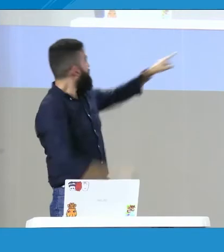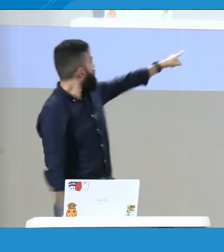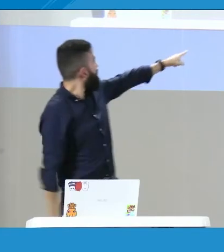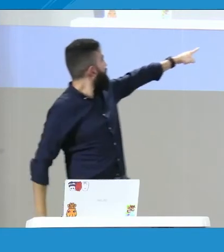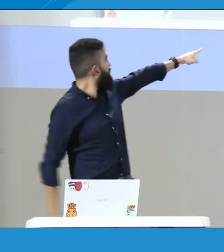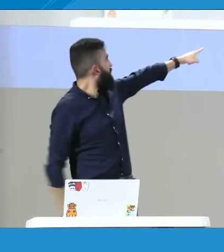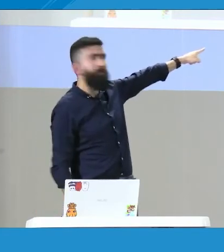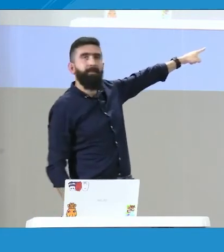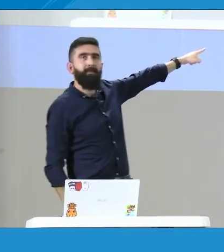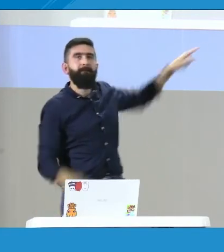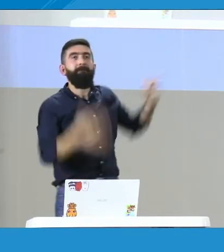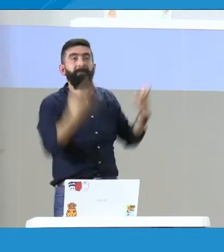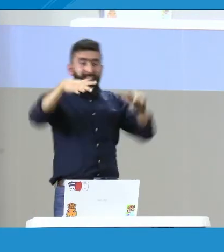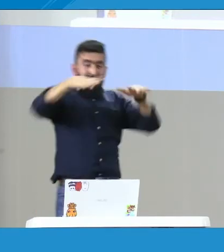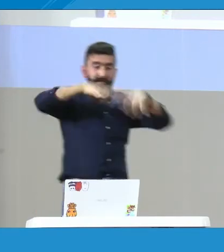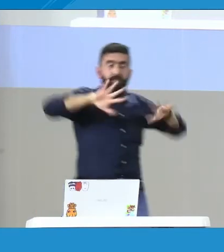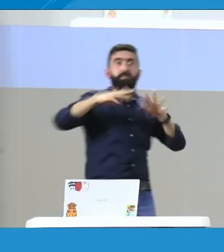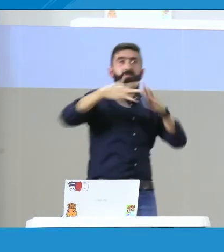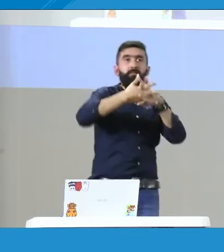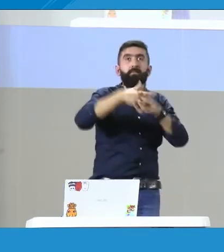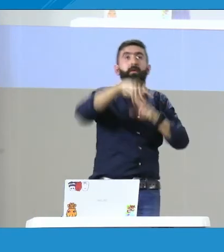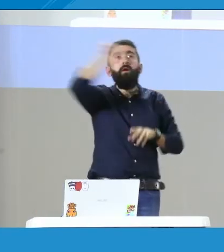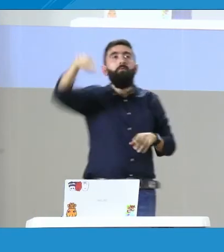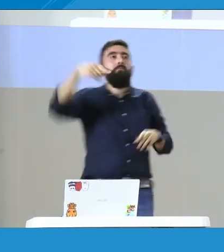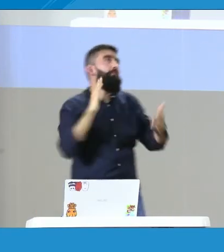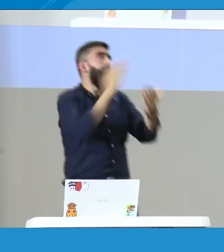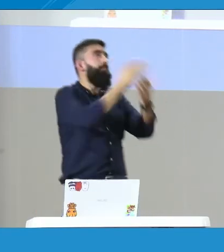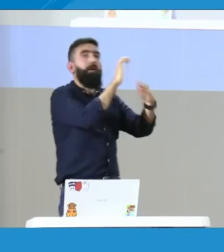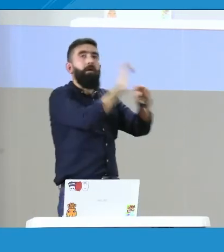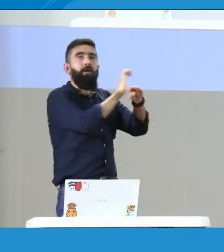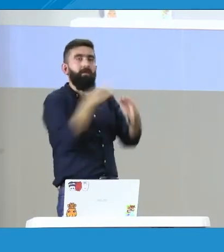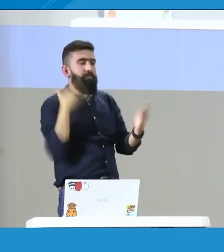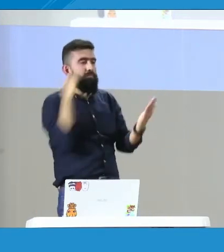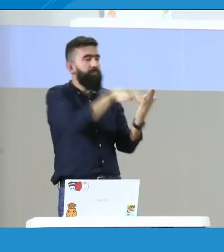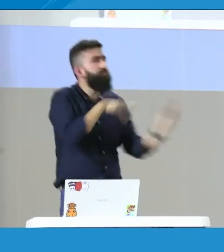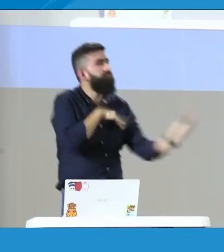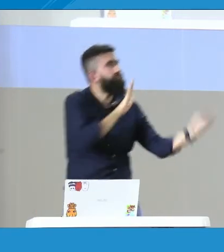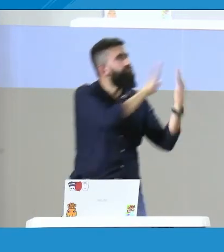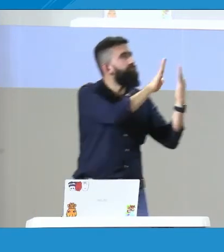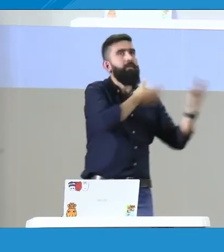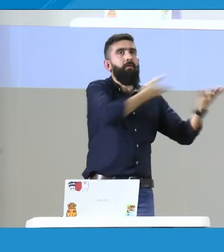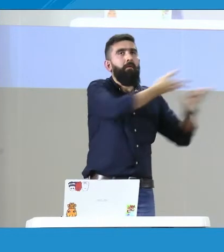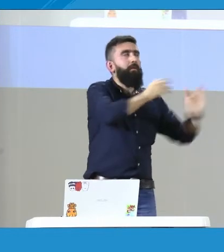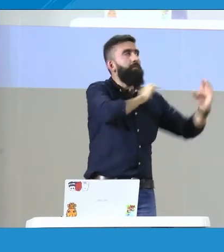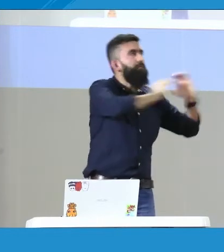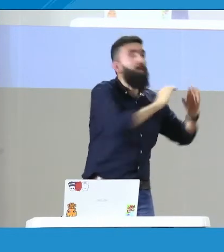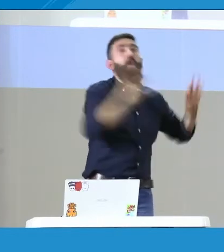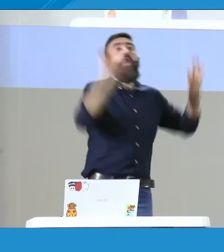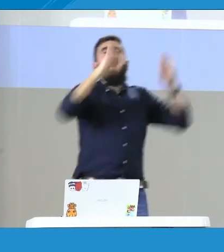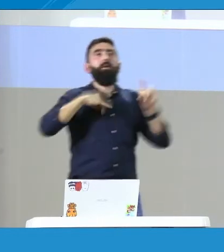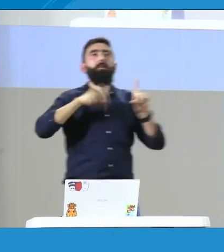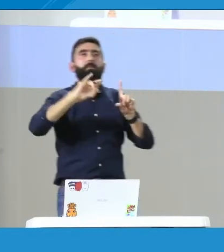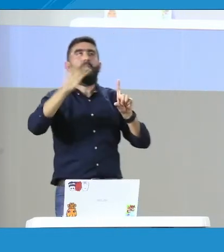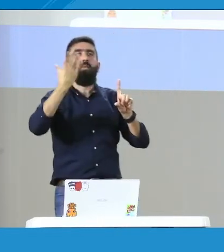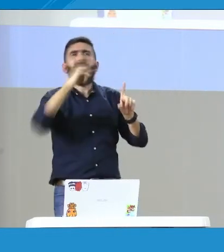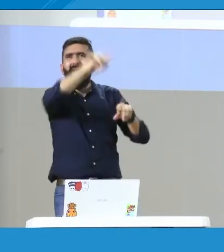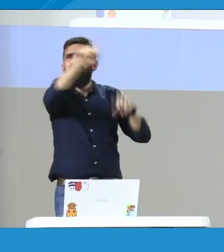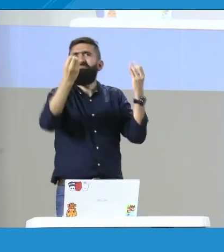Bien, de esto último, si ustedes ven, desprende una ventanita que dice, ok, si ustedes cuando